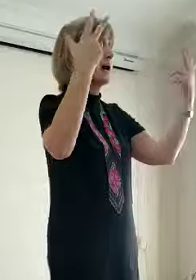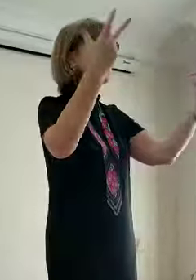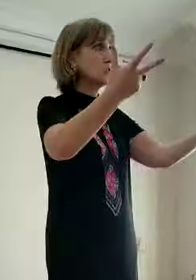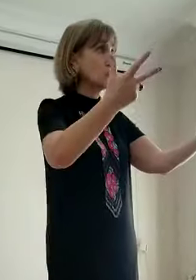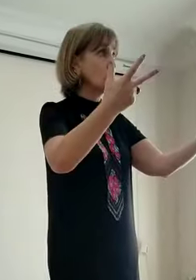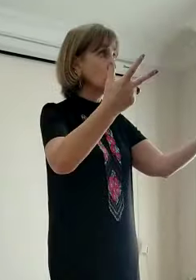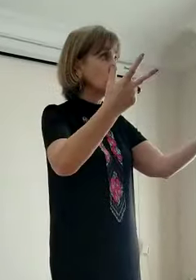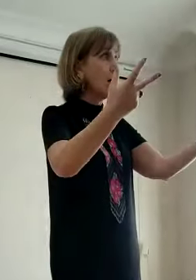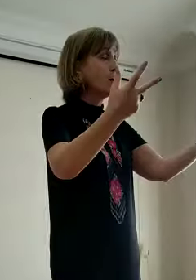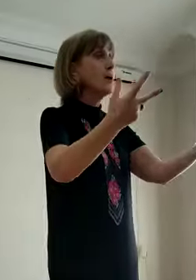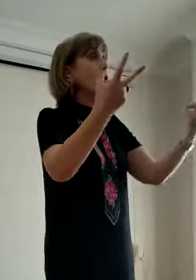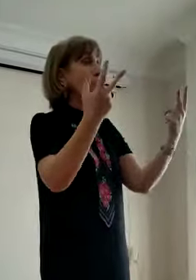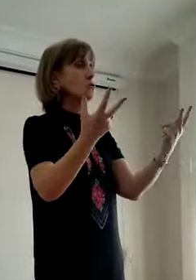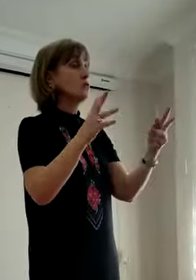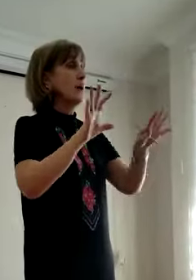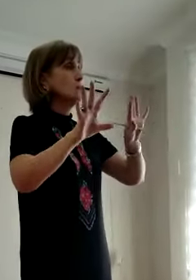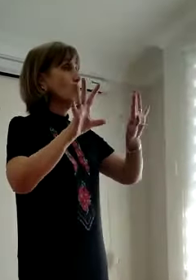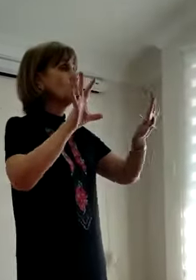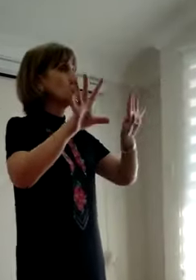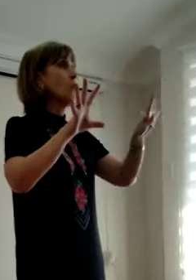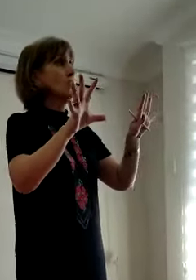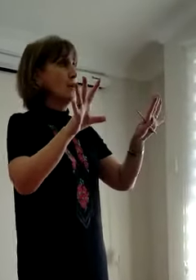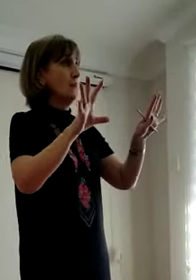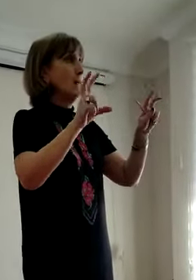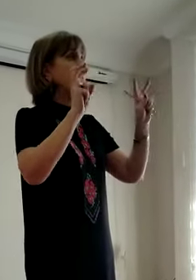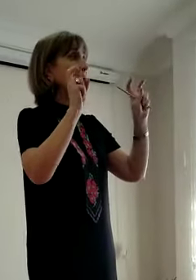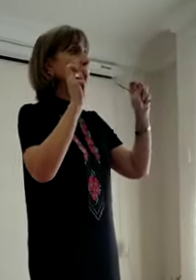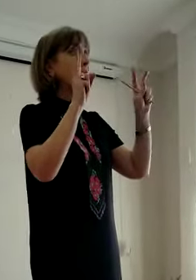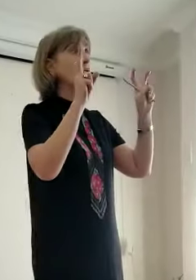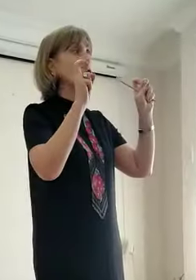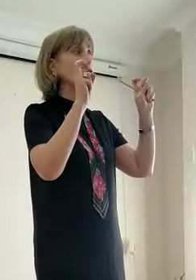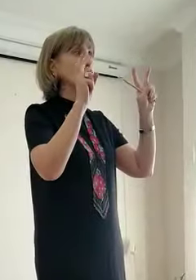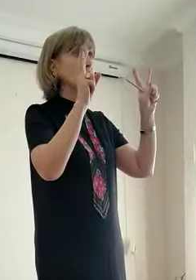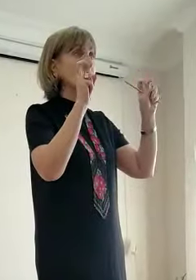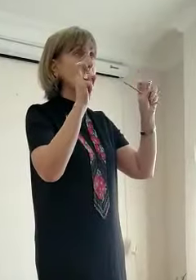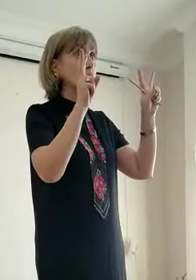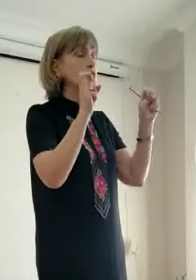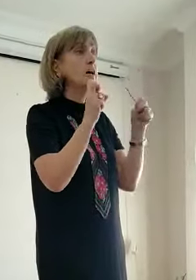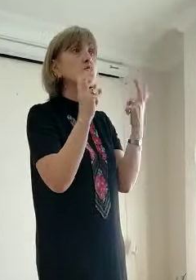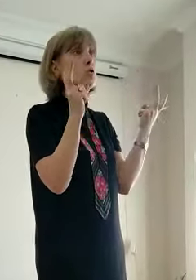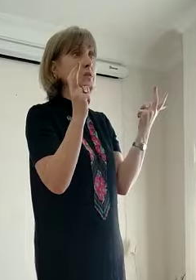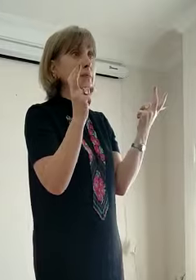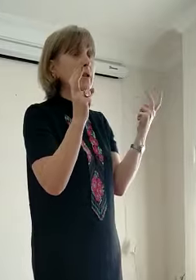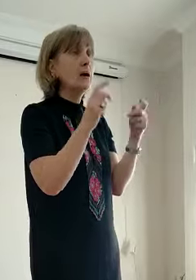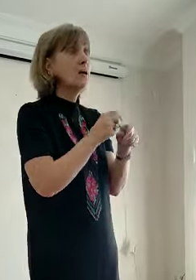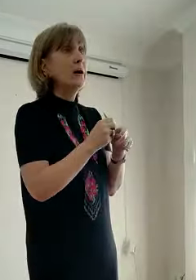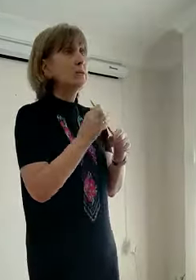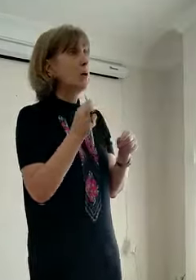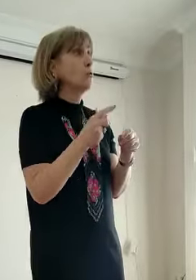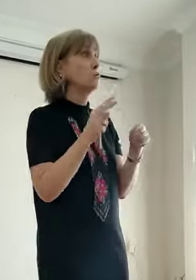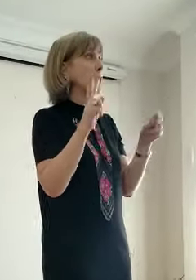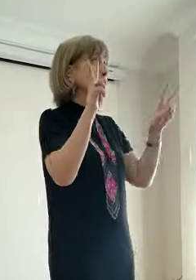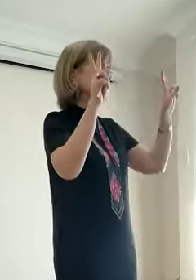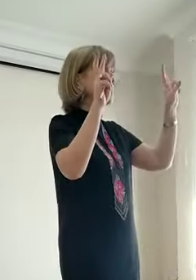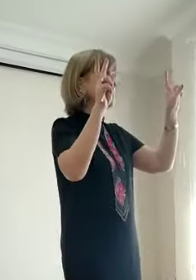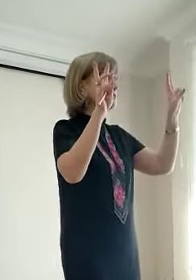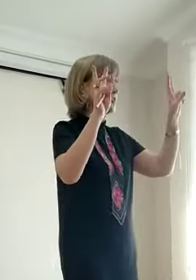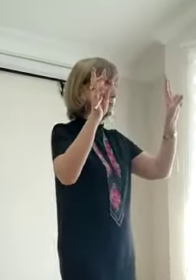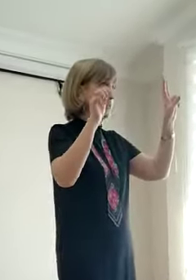O yüzden bu çok önemli. Parmak oyunlar. Onlar çok önemli. Parmak oyun yaptık. İki tavşan yaptık.